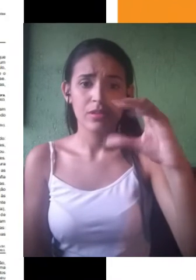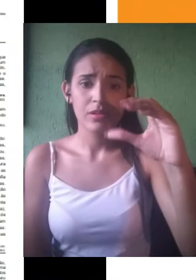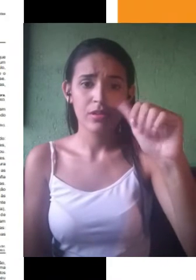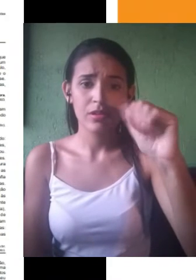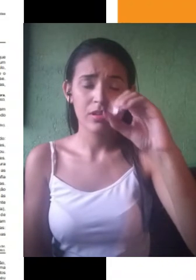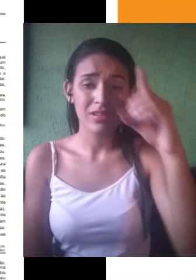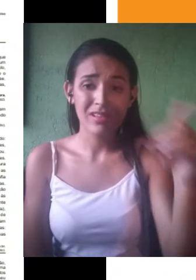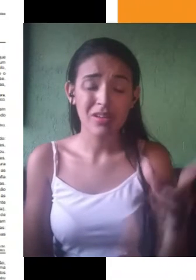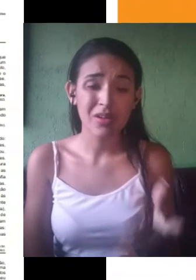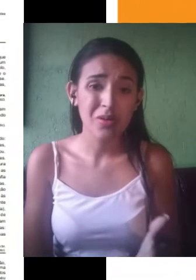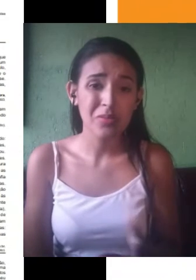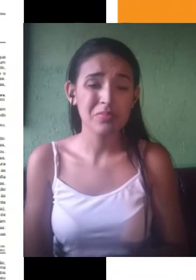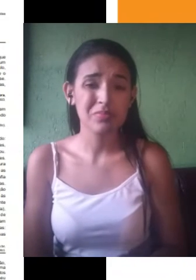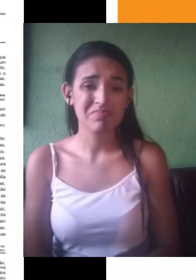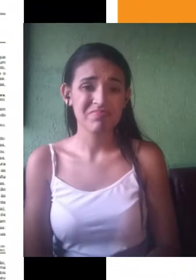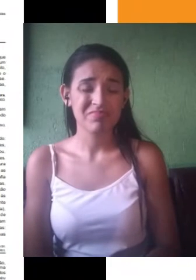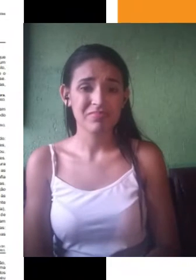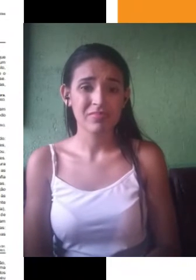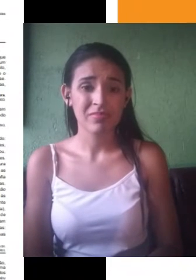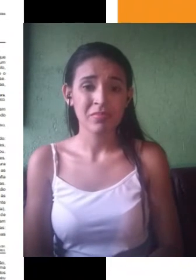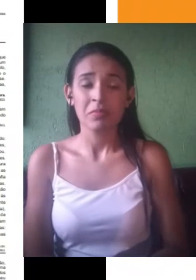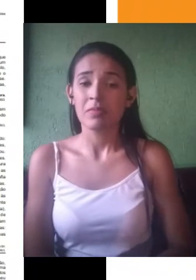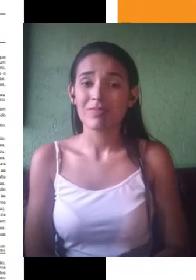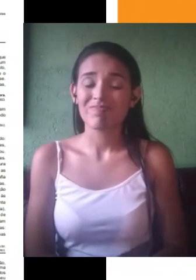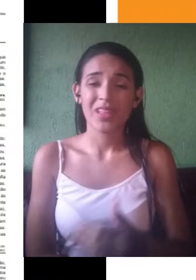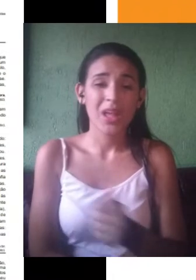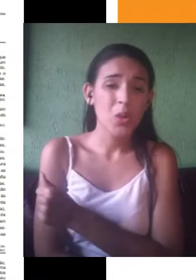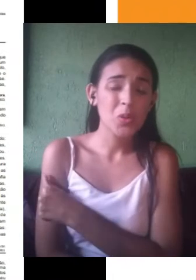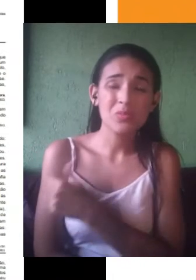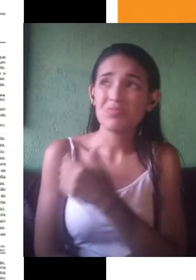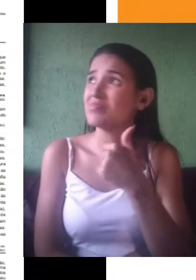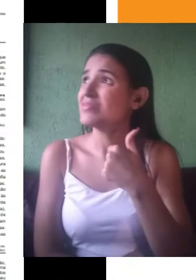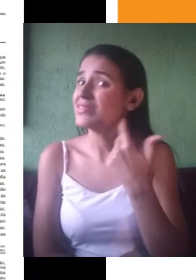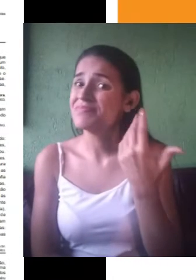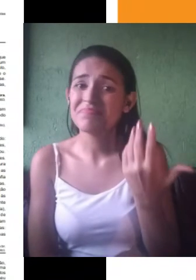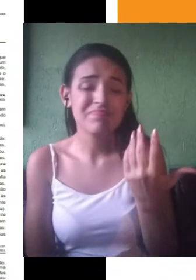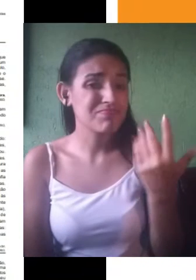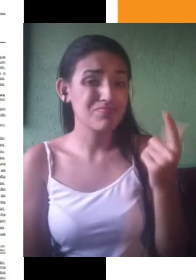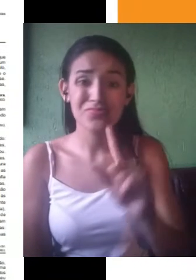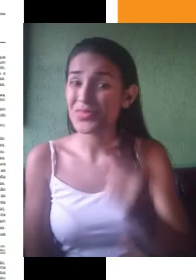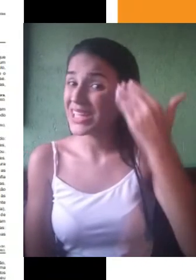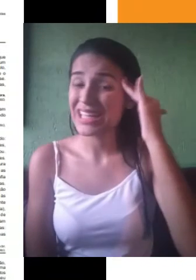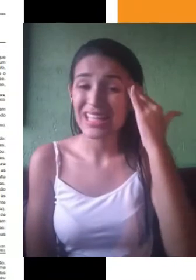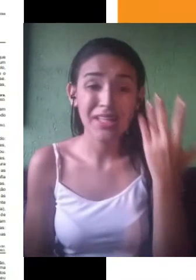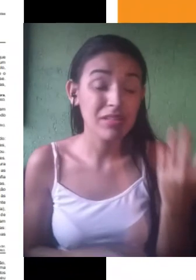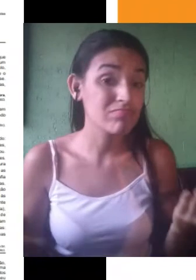acesso. É nesse momento de insegurança e incerteza diante do tema que os textos